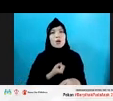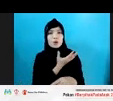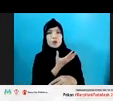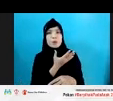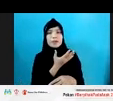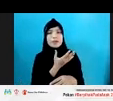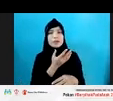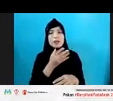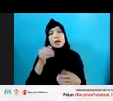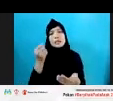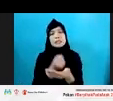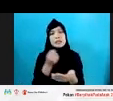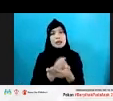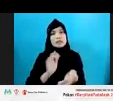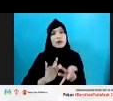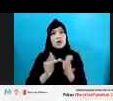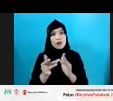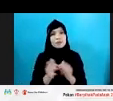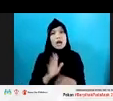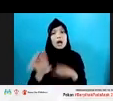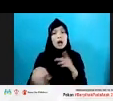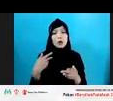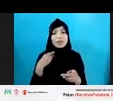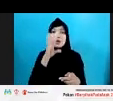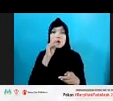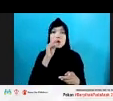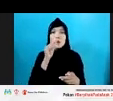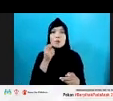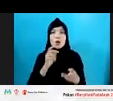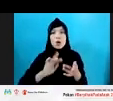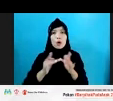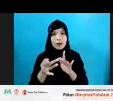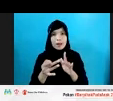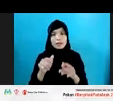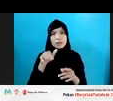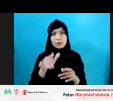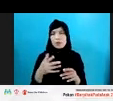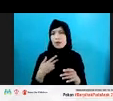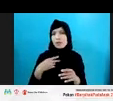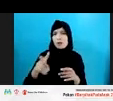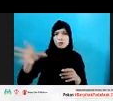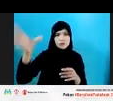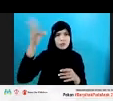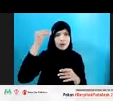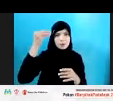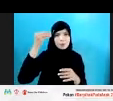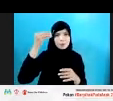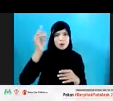Kalau kita bicara online, harus kita pahami dulu ya,